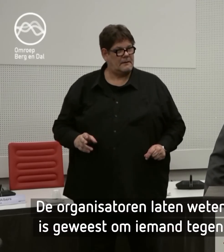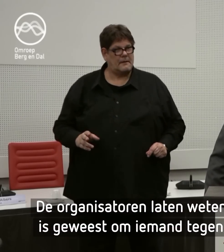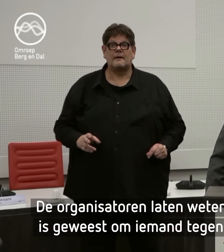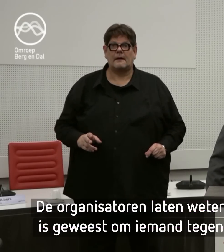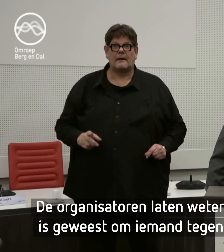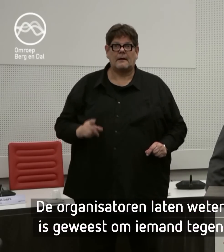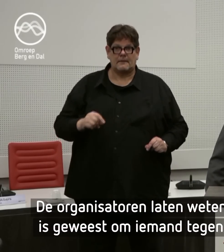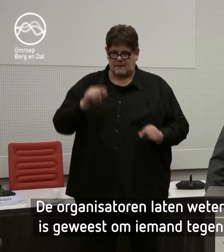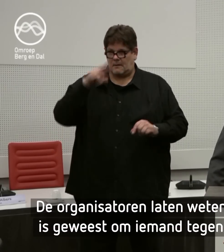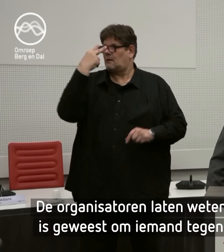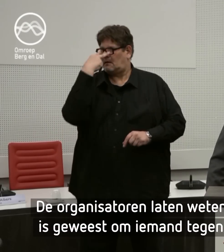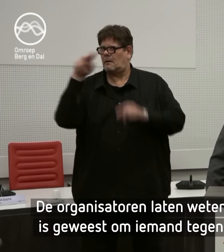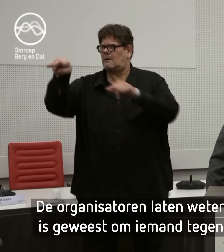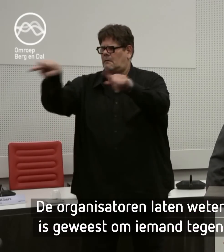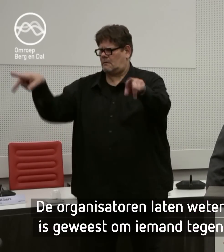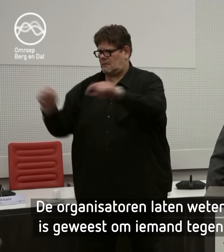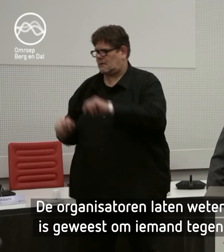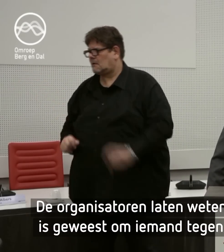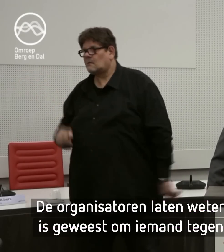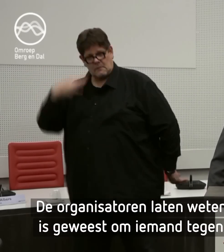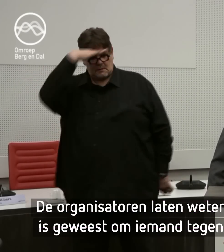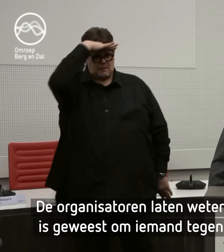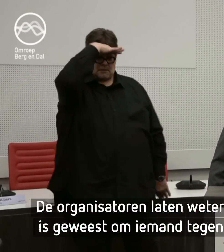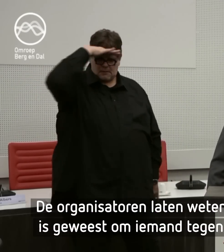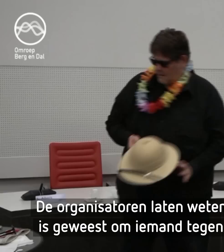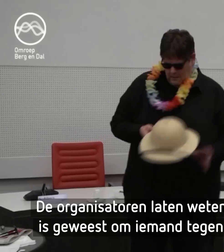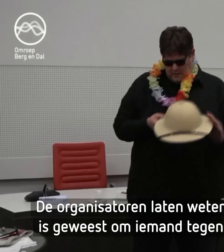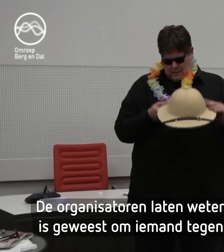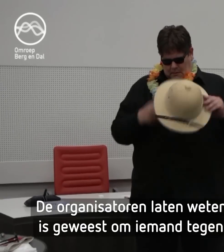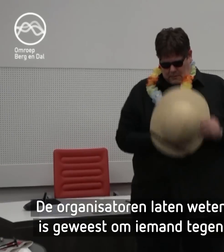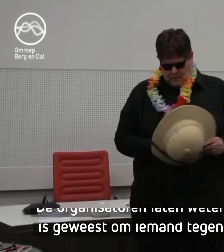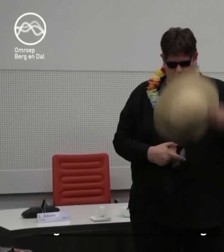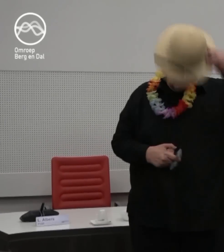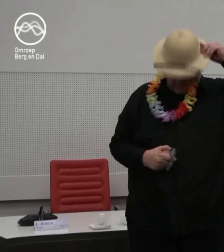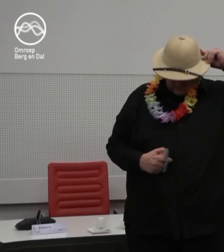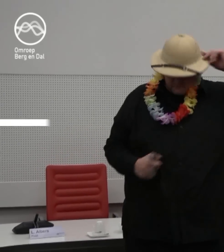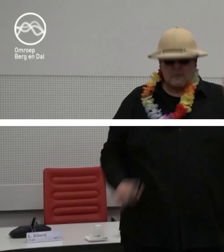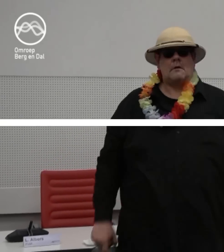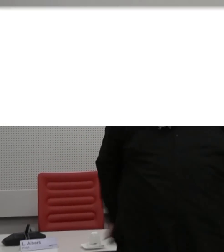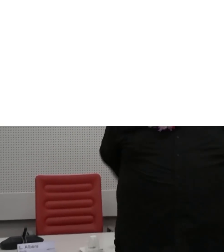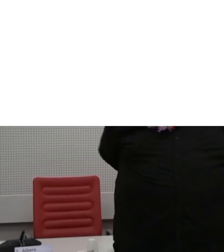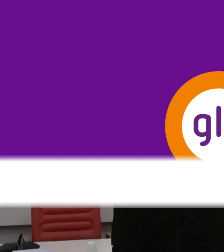zijn we aan het kijken naar een alternatief. En wel in de vorm van een zomereditie van de kaart.